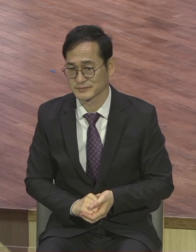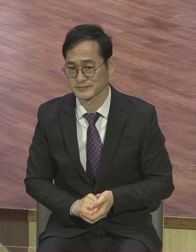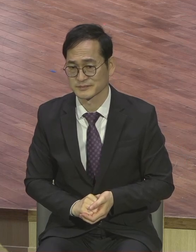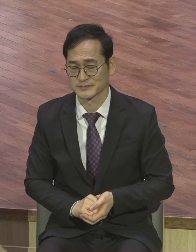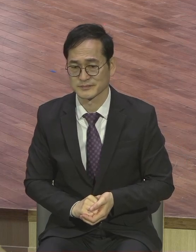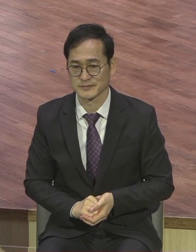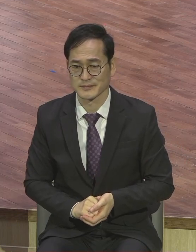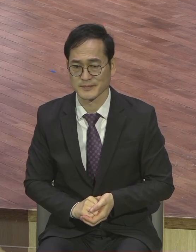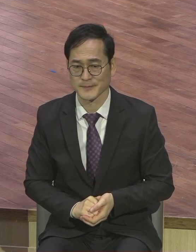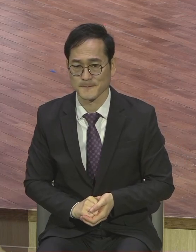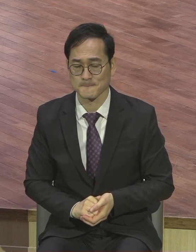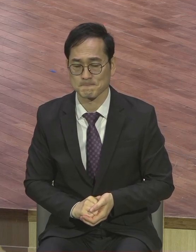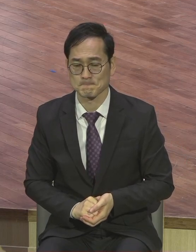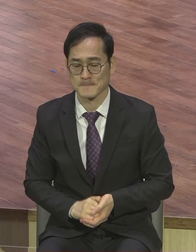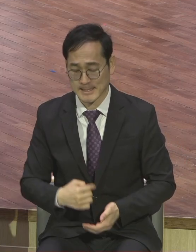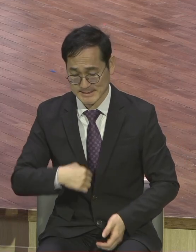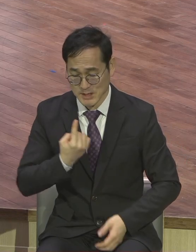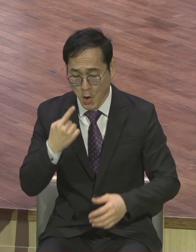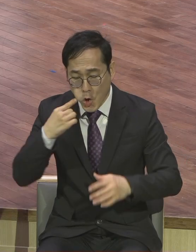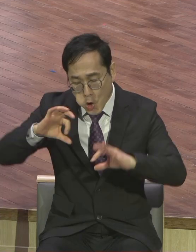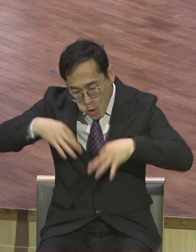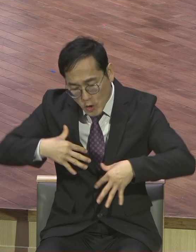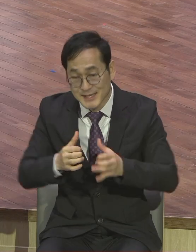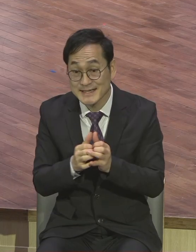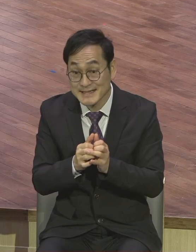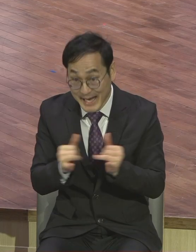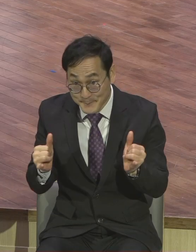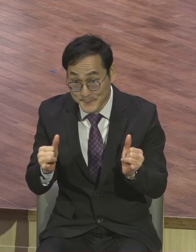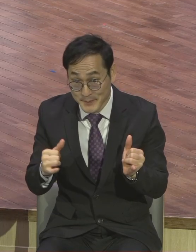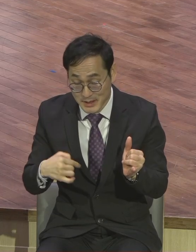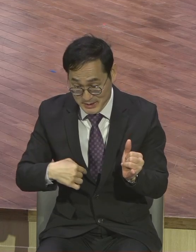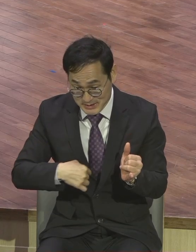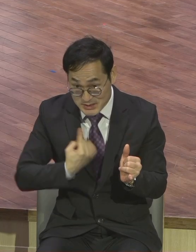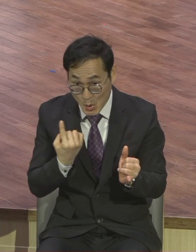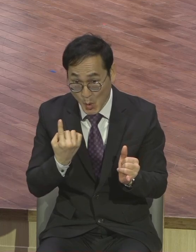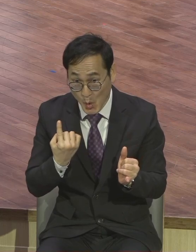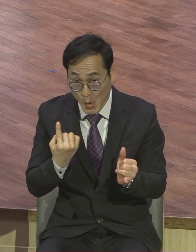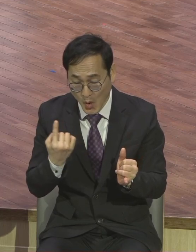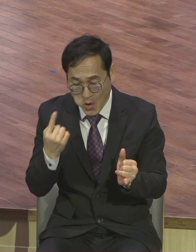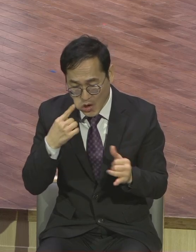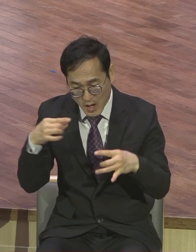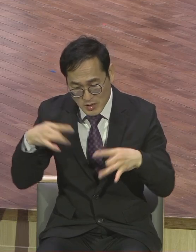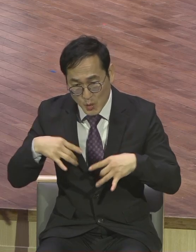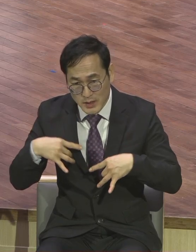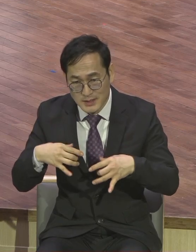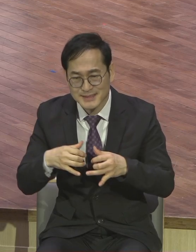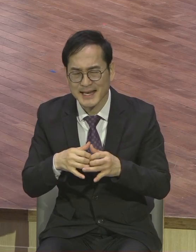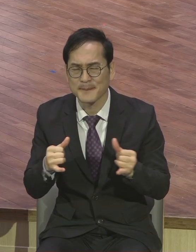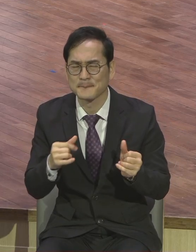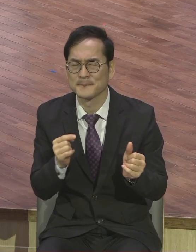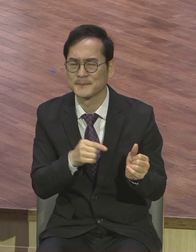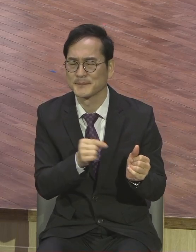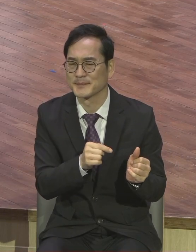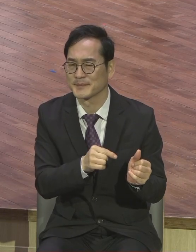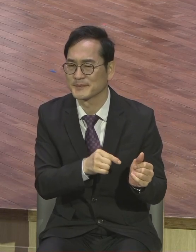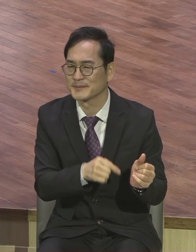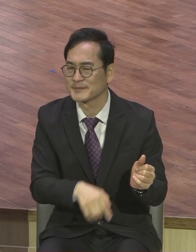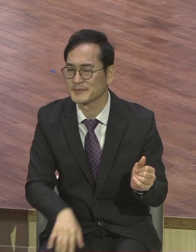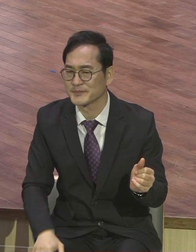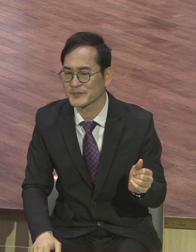그랬어요. 그런 사람들은 스스로 자기를 속이고 있어요. 이런 내용을